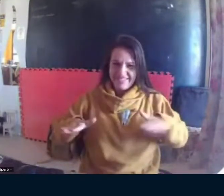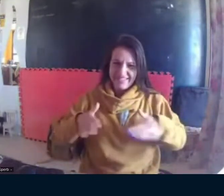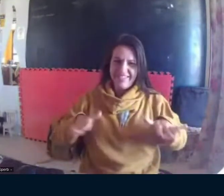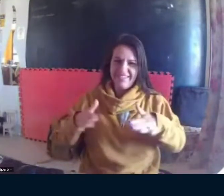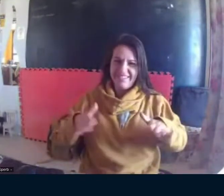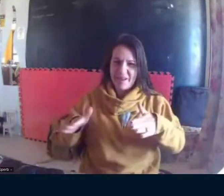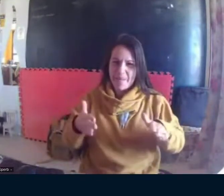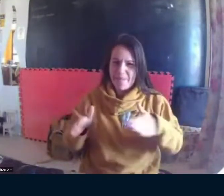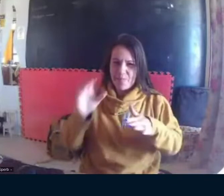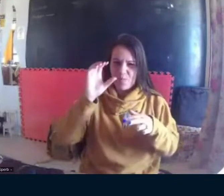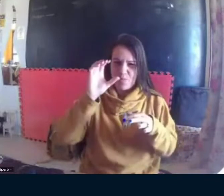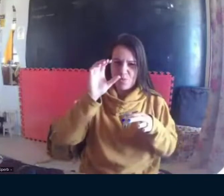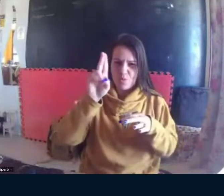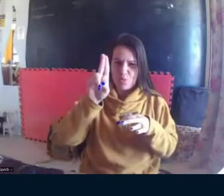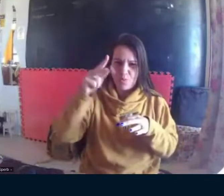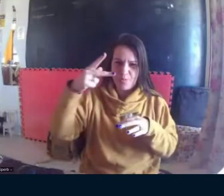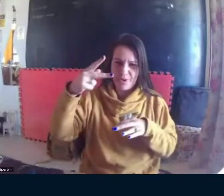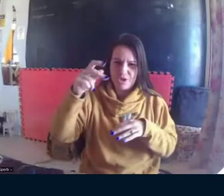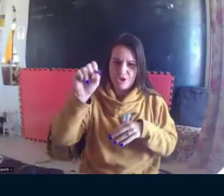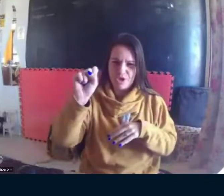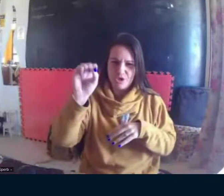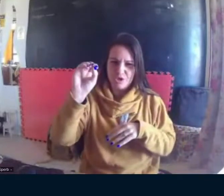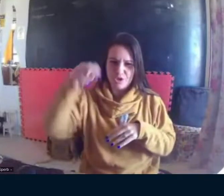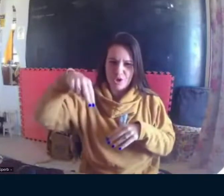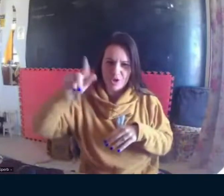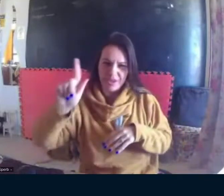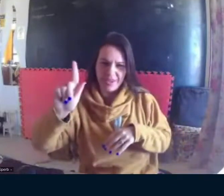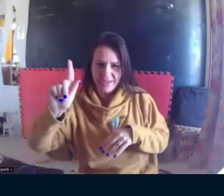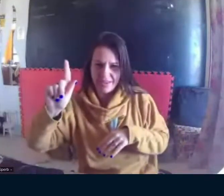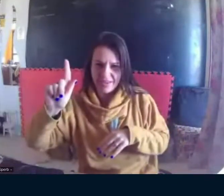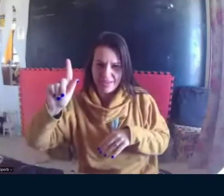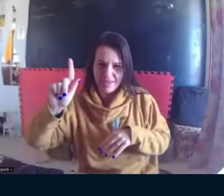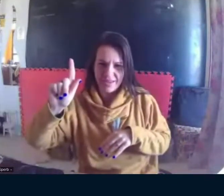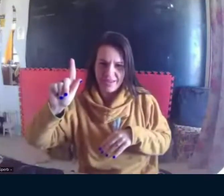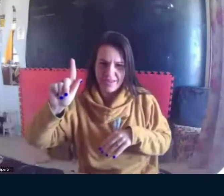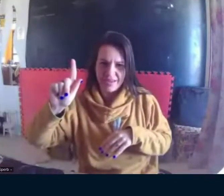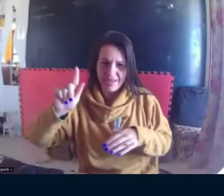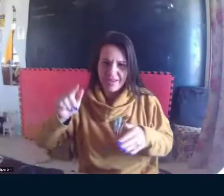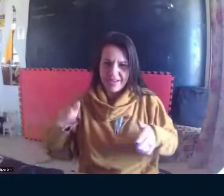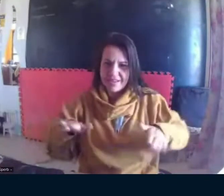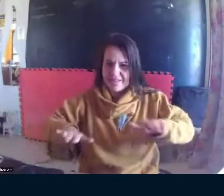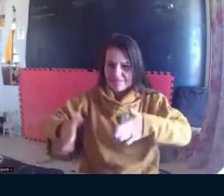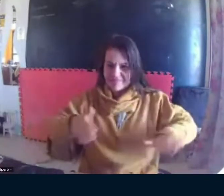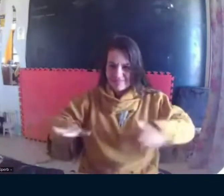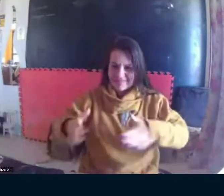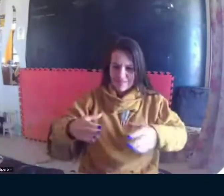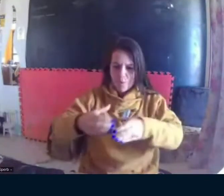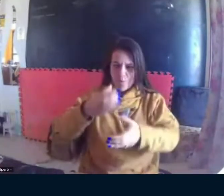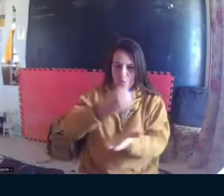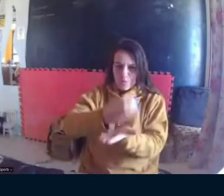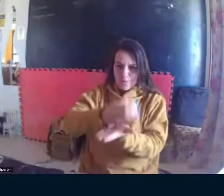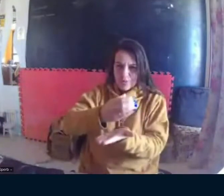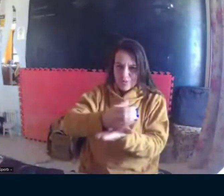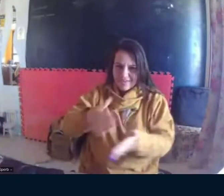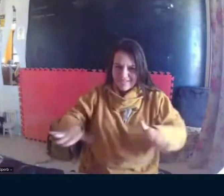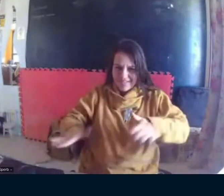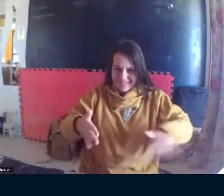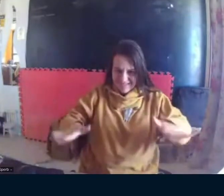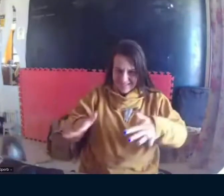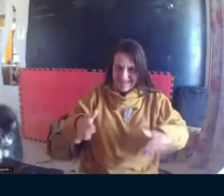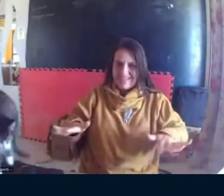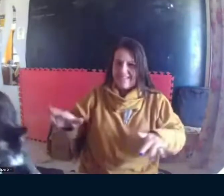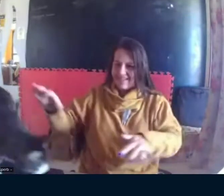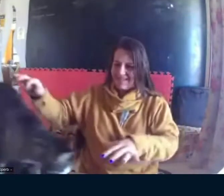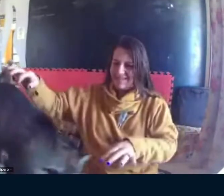eu achei bem... bem... A história do Copsong.